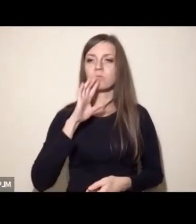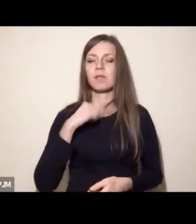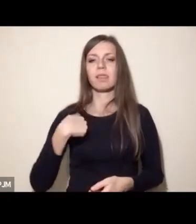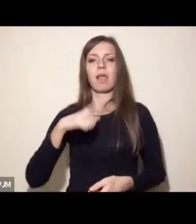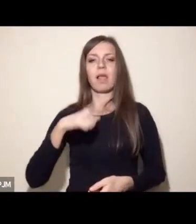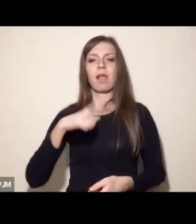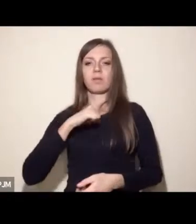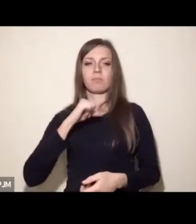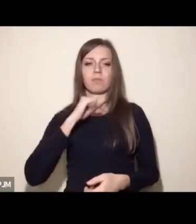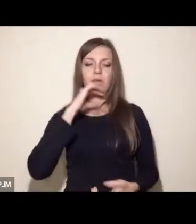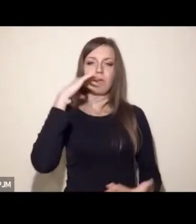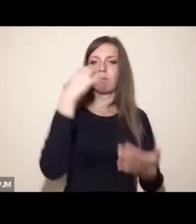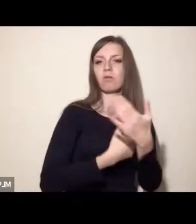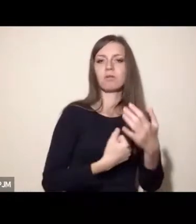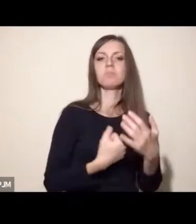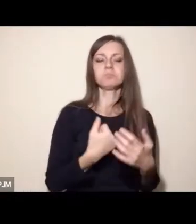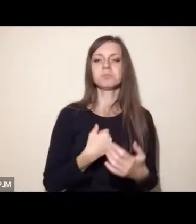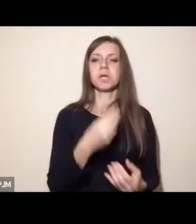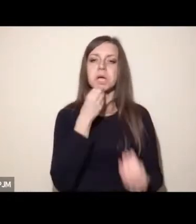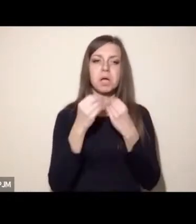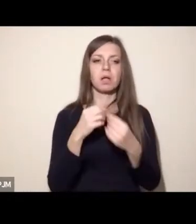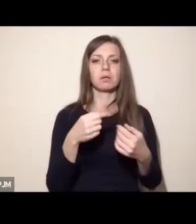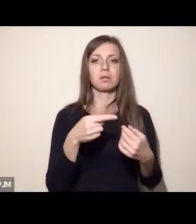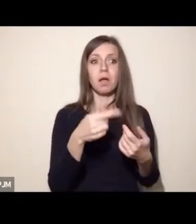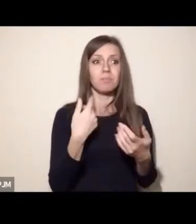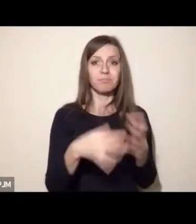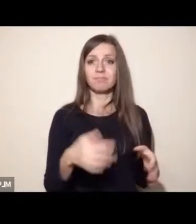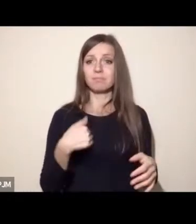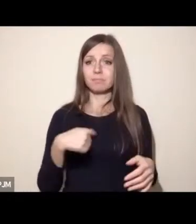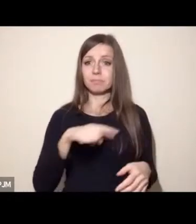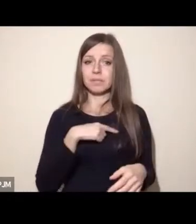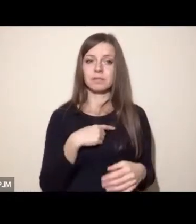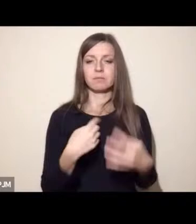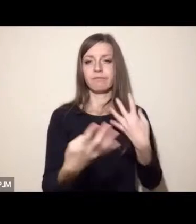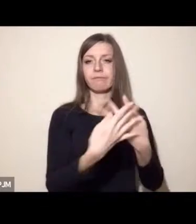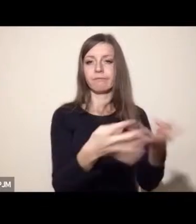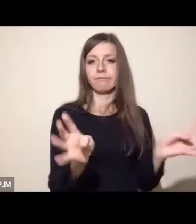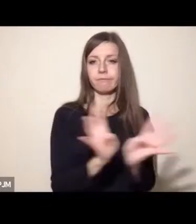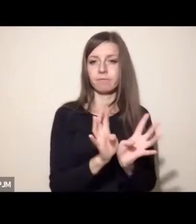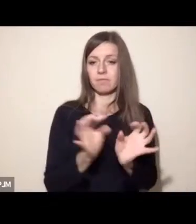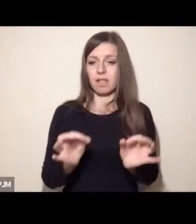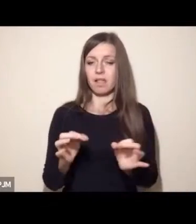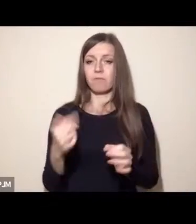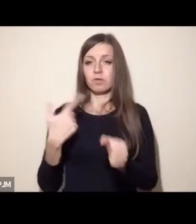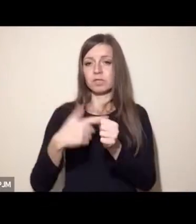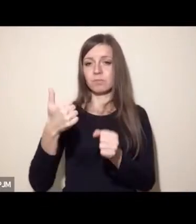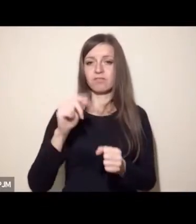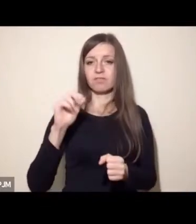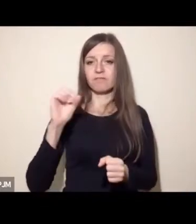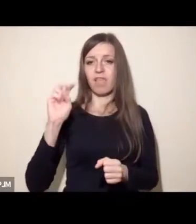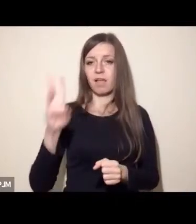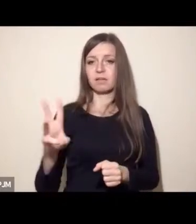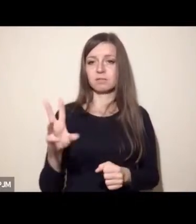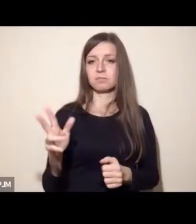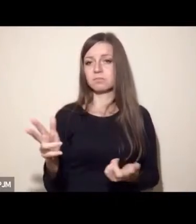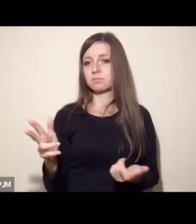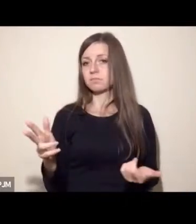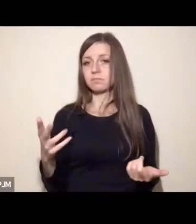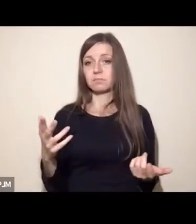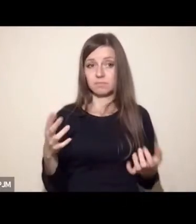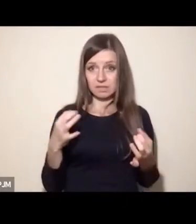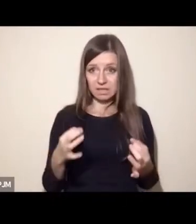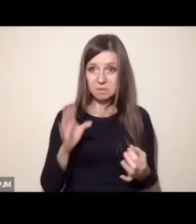więzimy. Wydaje mi się, że XXI wiek to nie jest już czas na takie rozwiązania.